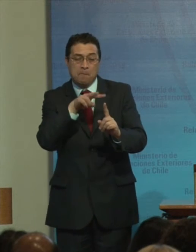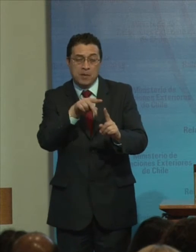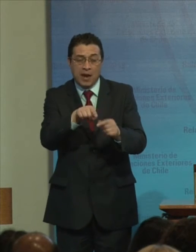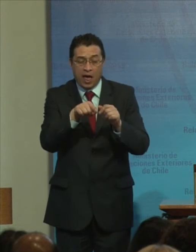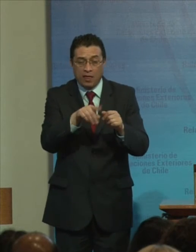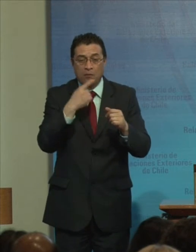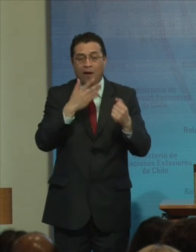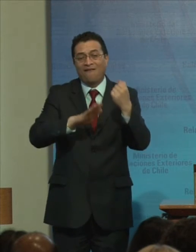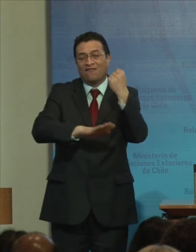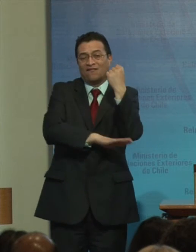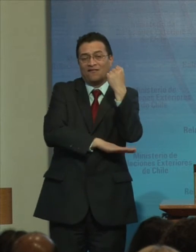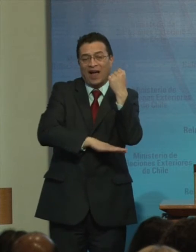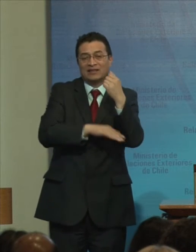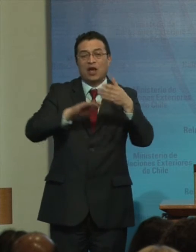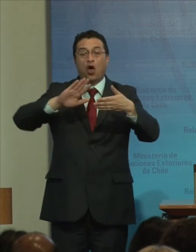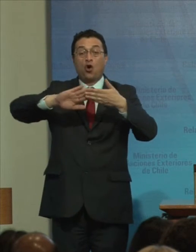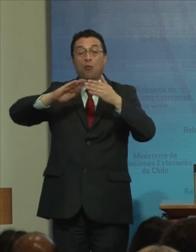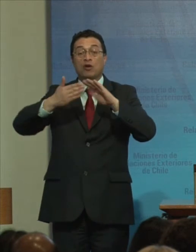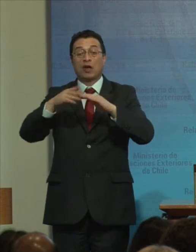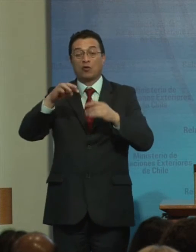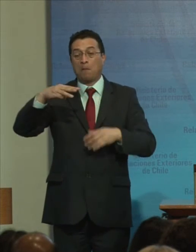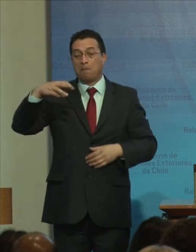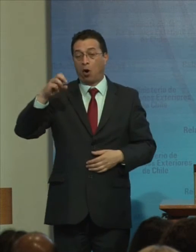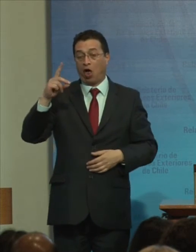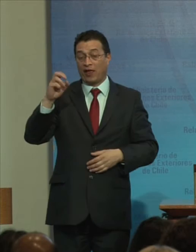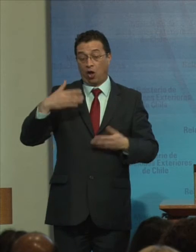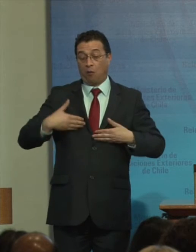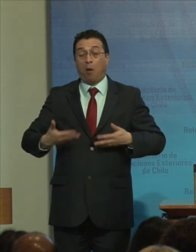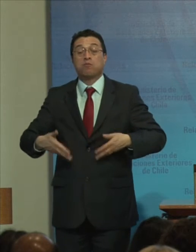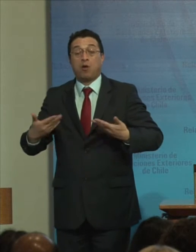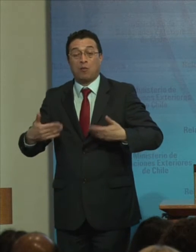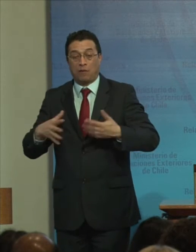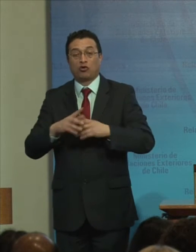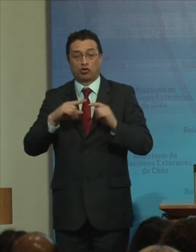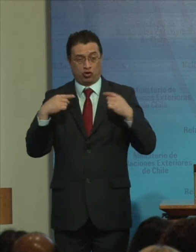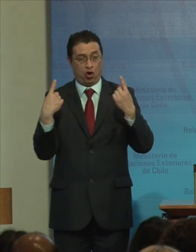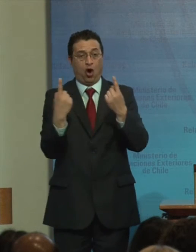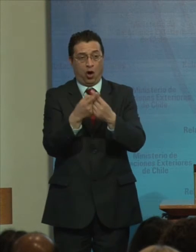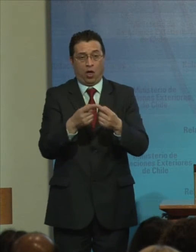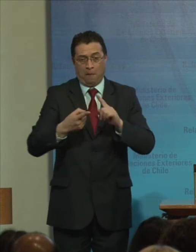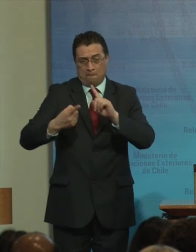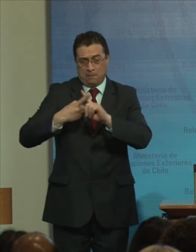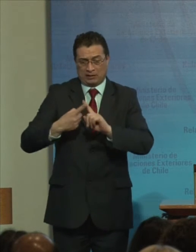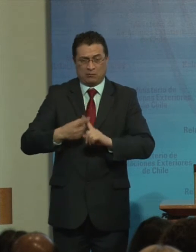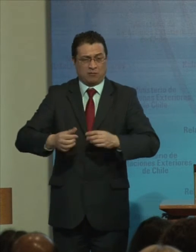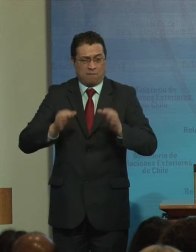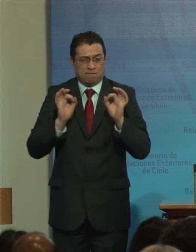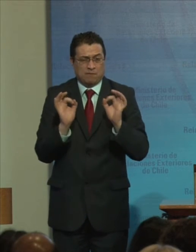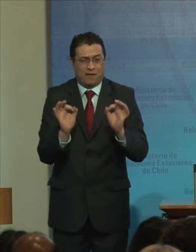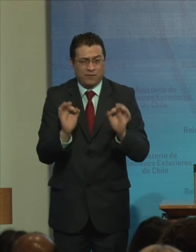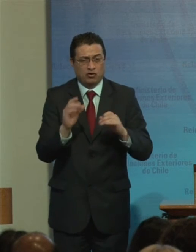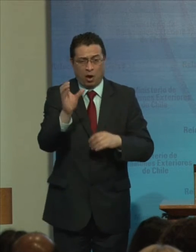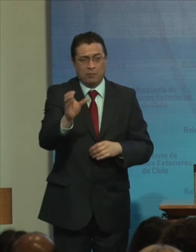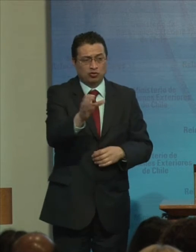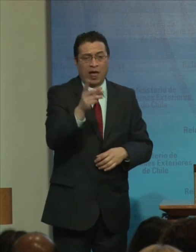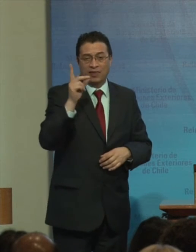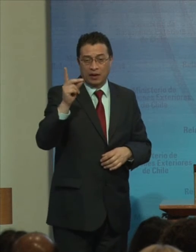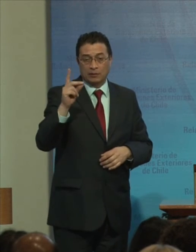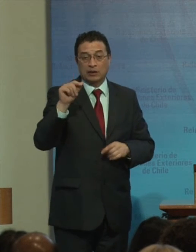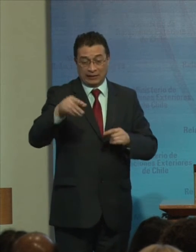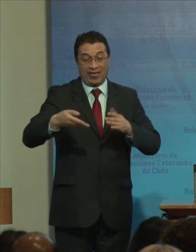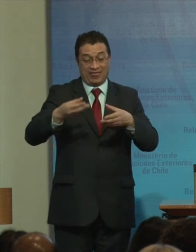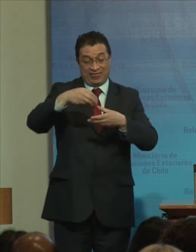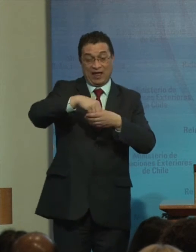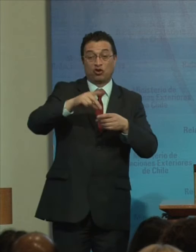Comunitaria Como modelo Que promueve La plena participación De la persona Con discapacidad Desde su